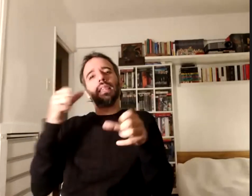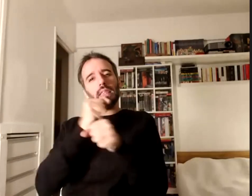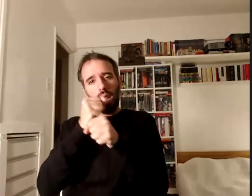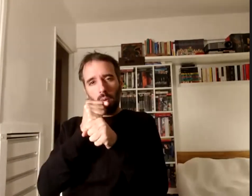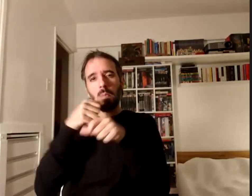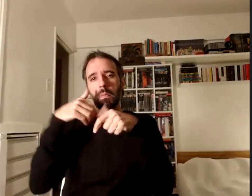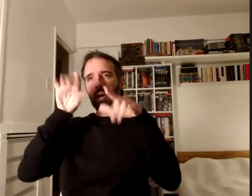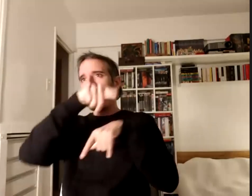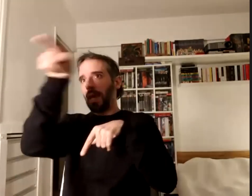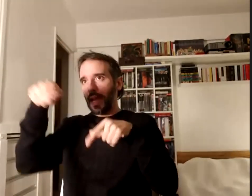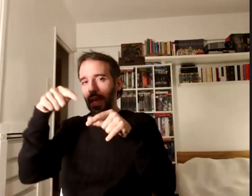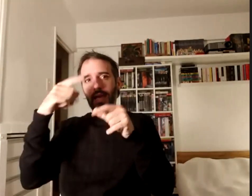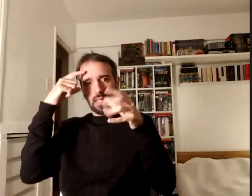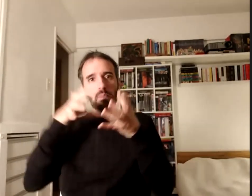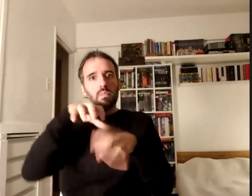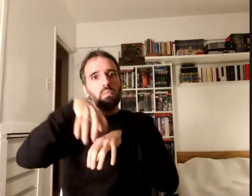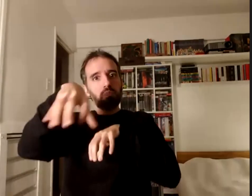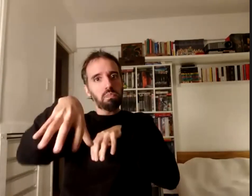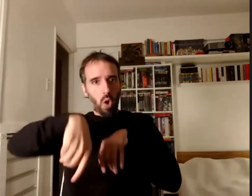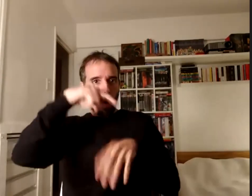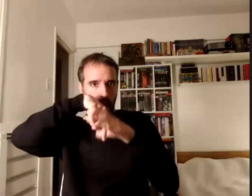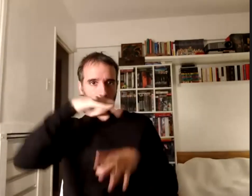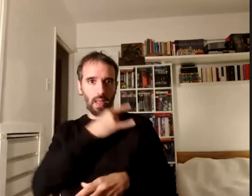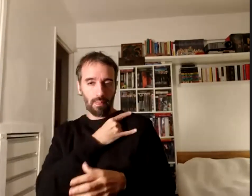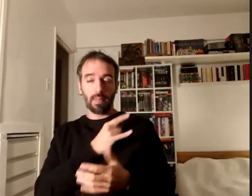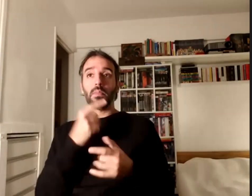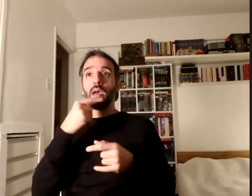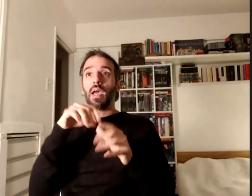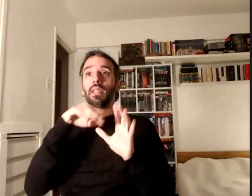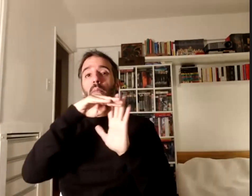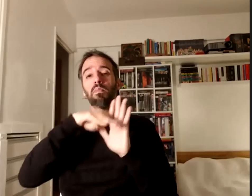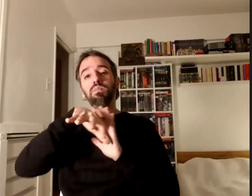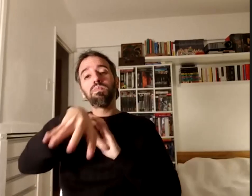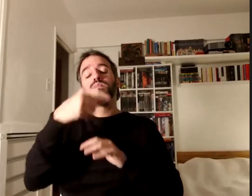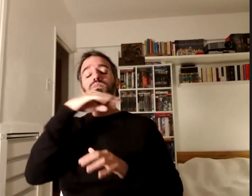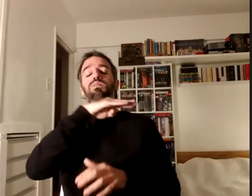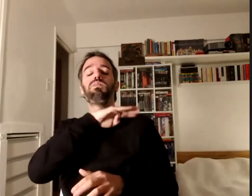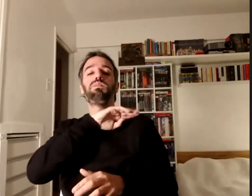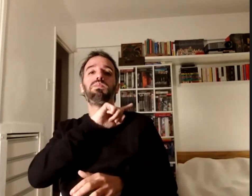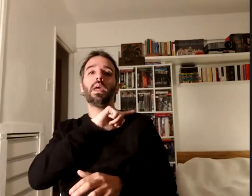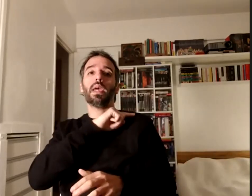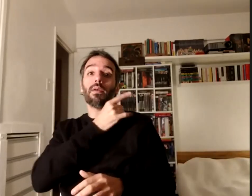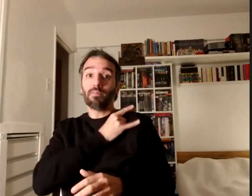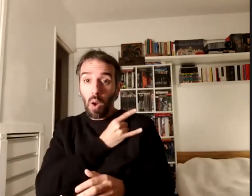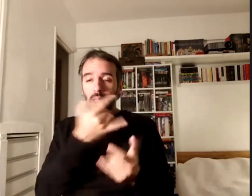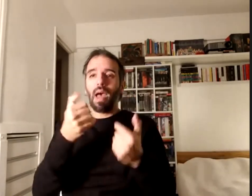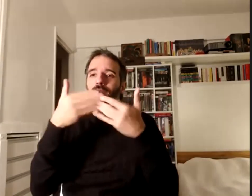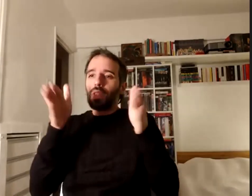programa pero realmente creo que el programa está abriendo un camino hacia una